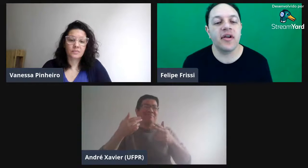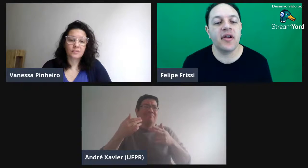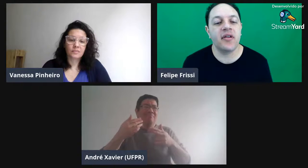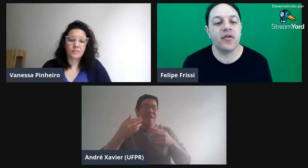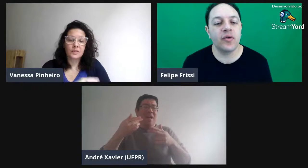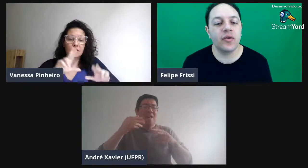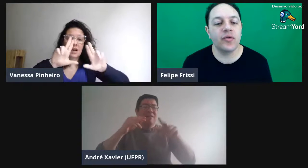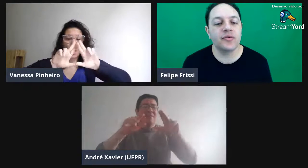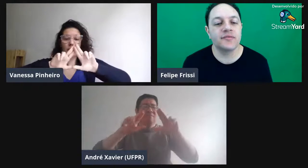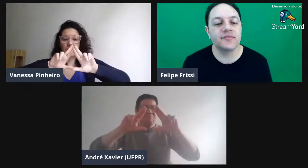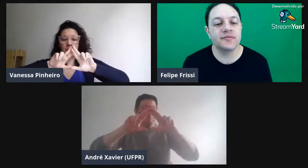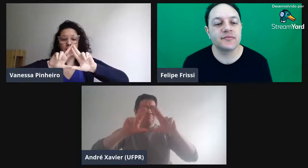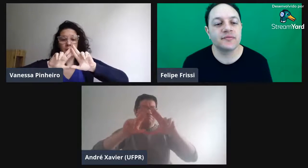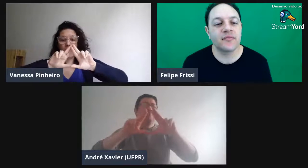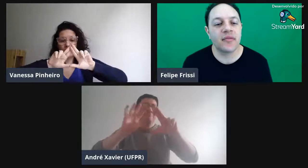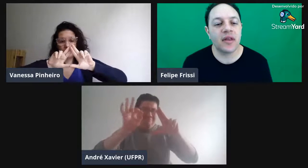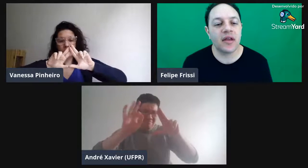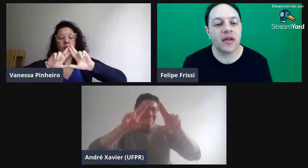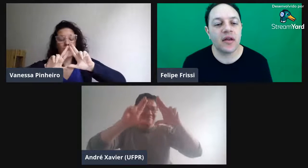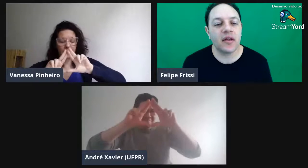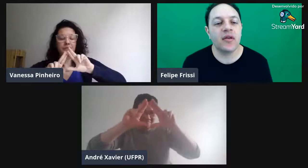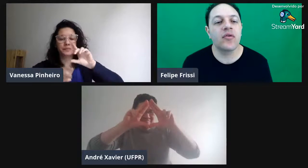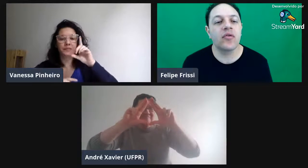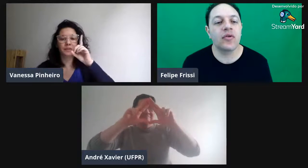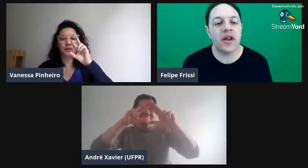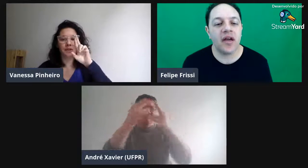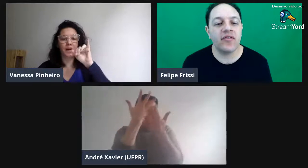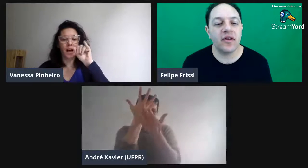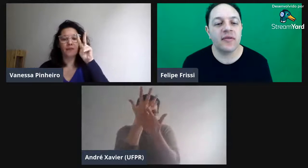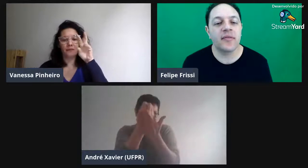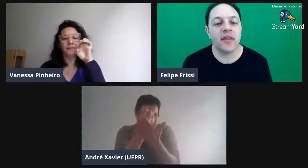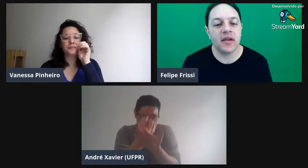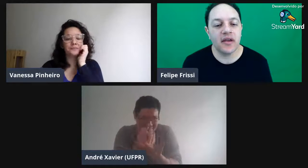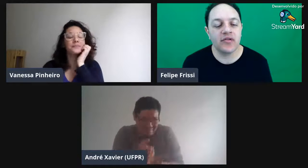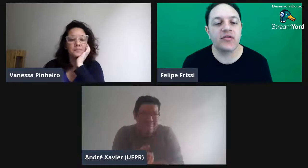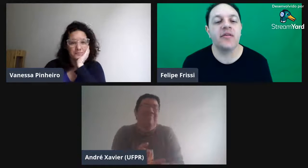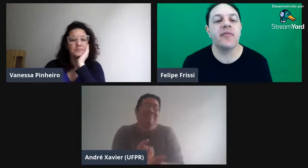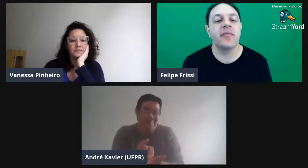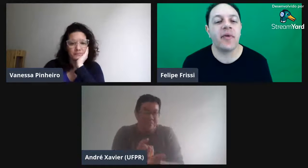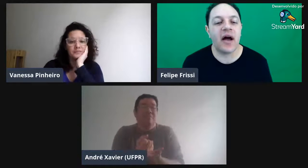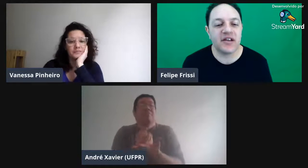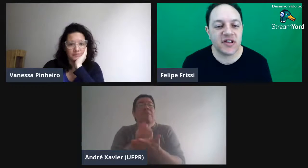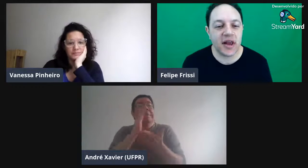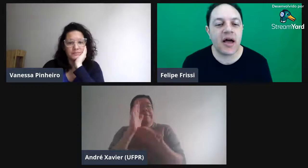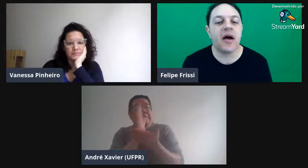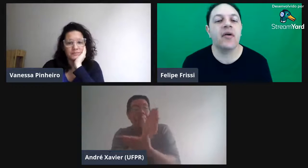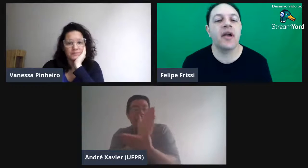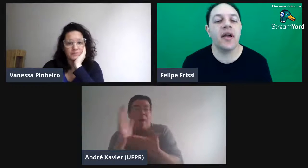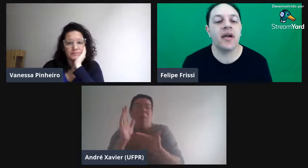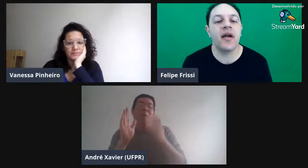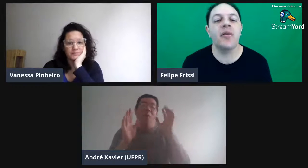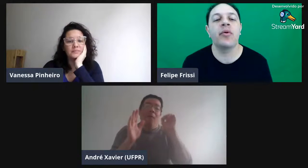entrou no Google Drive, né? Isso, você baixa lá, ok. Aí depois